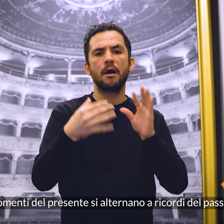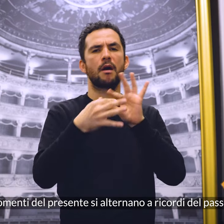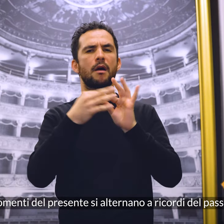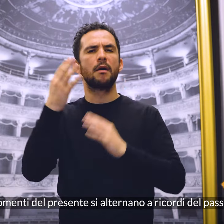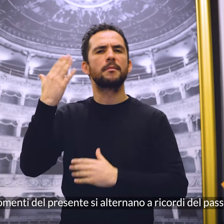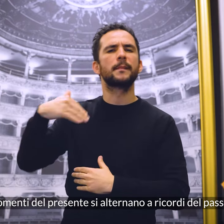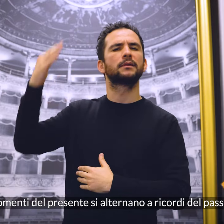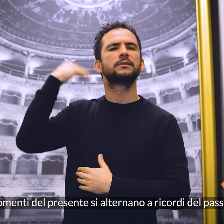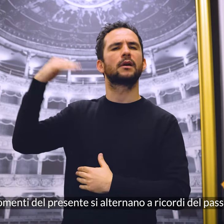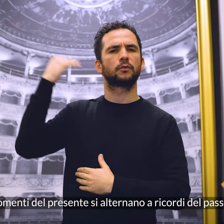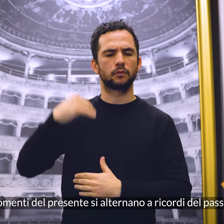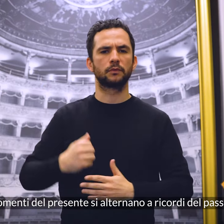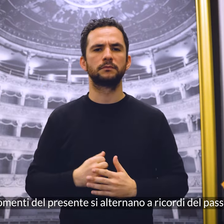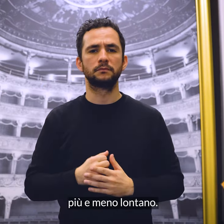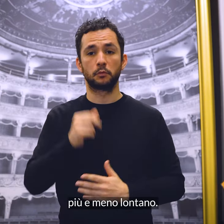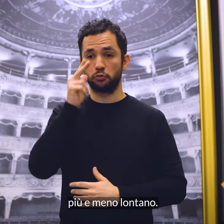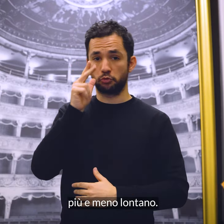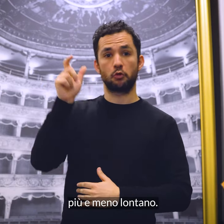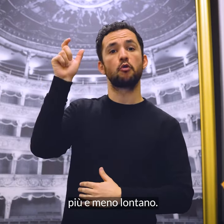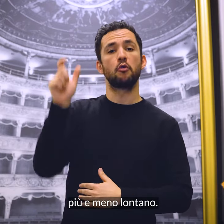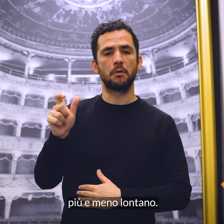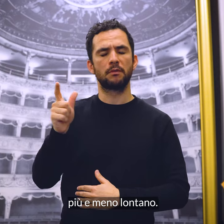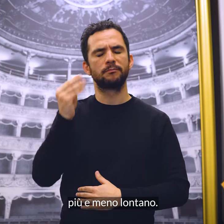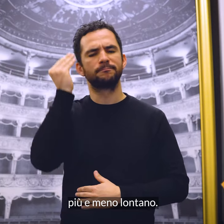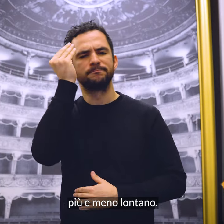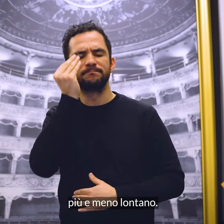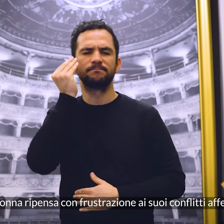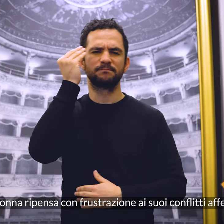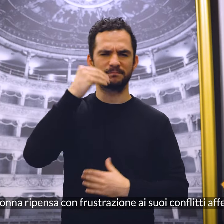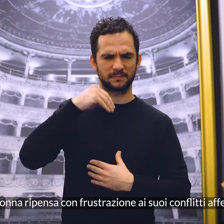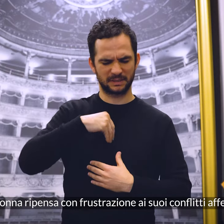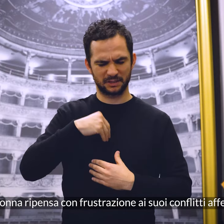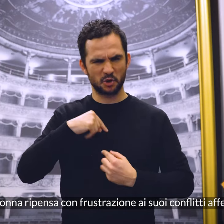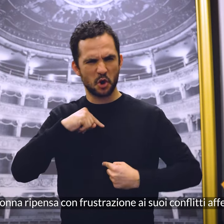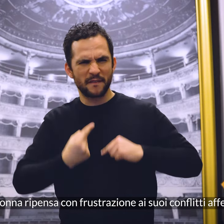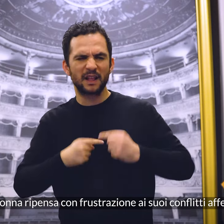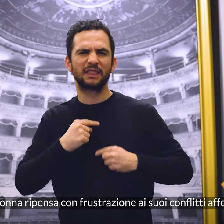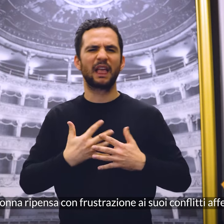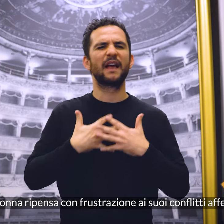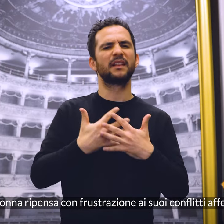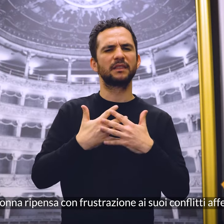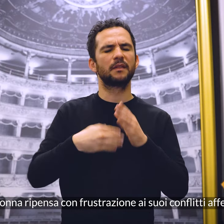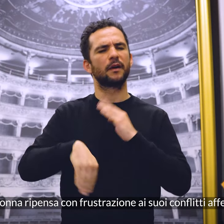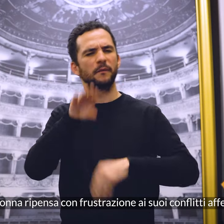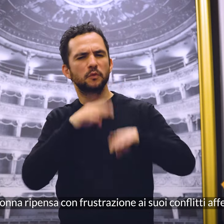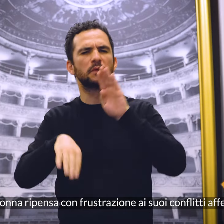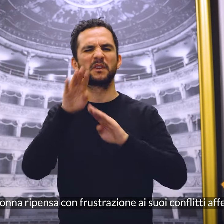alternano a ricordi del passato, più e meno lontano. La donna ripensa con frustrazione ai suoi conflitti